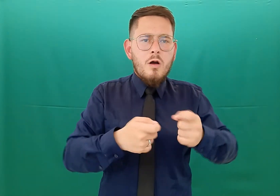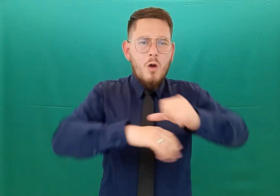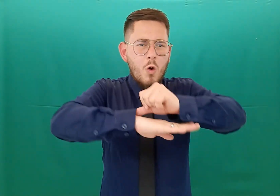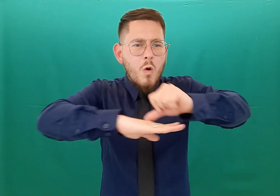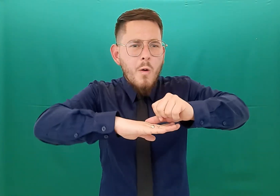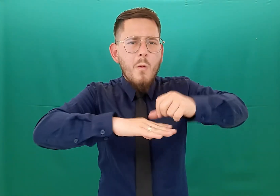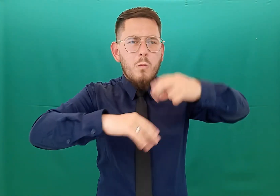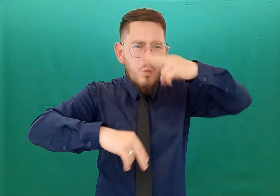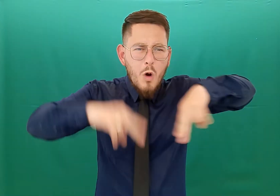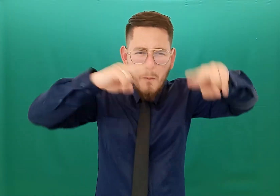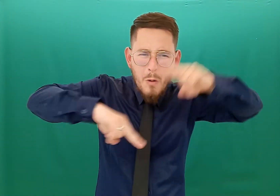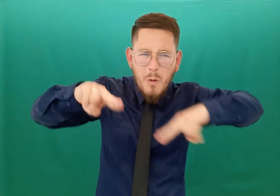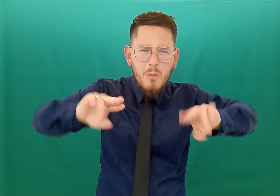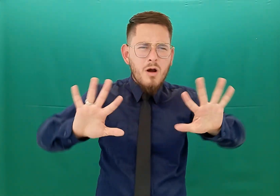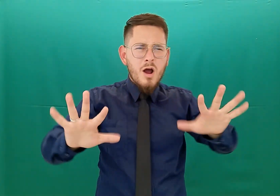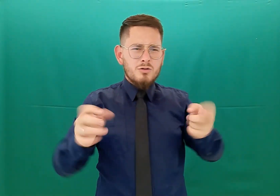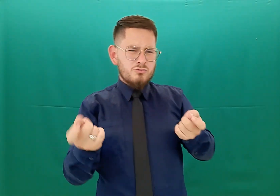bienestar de los animales se dé en la ciudad de Tunja.